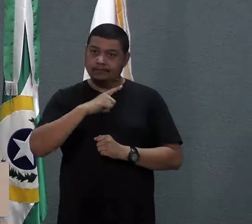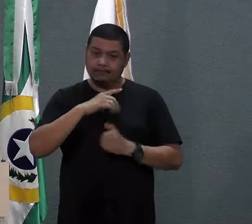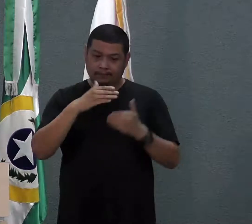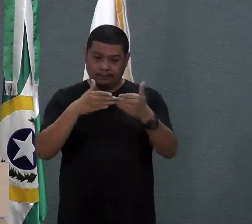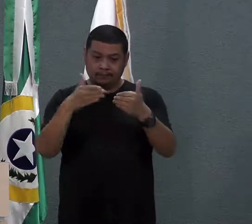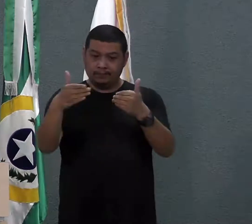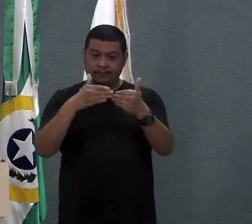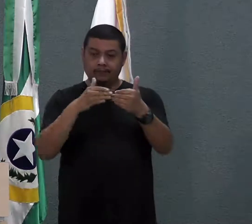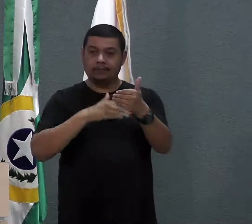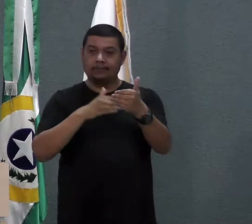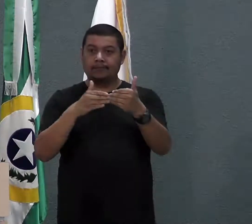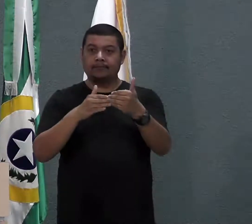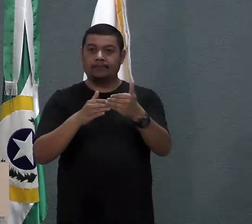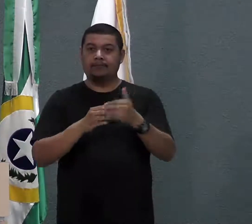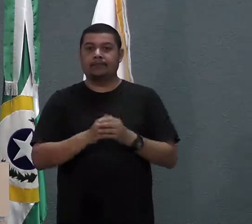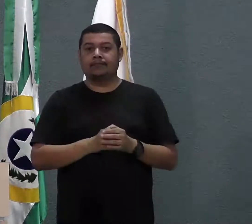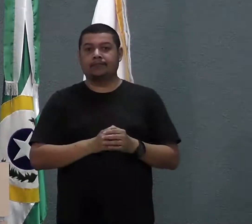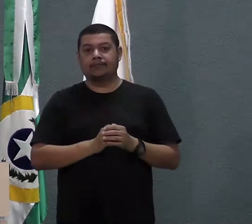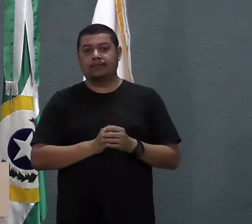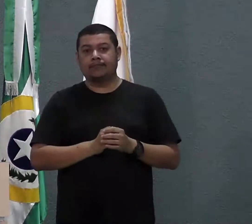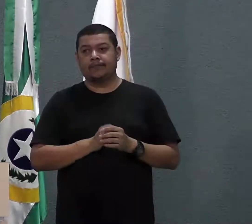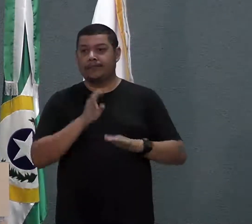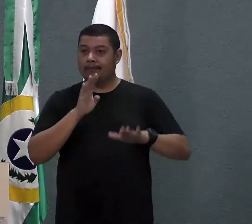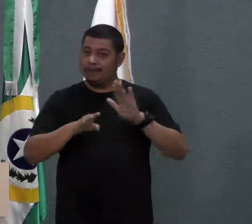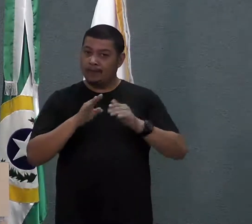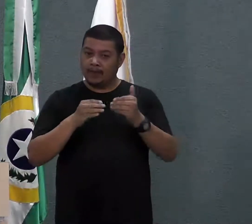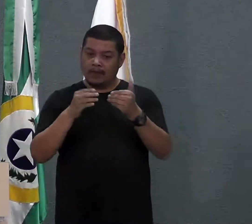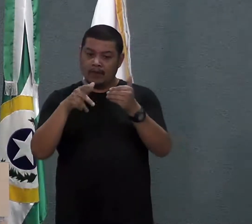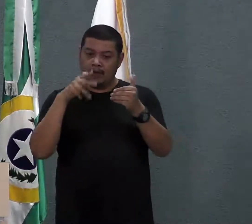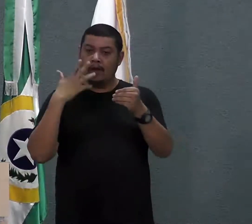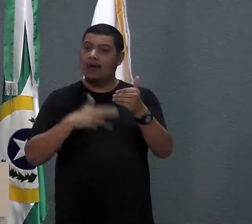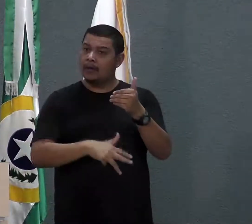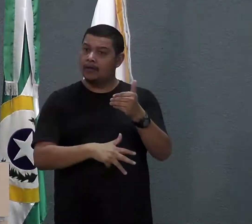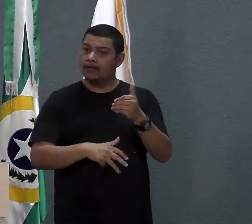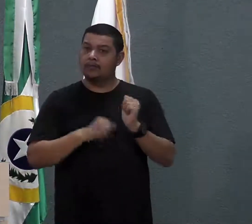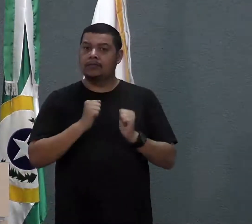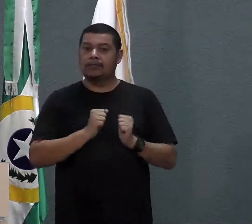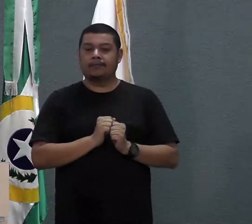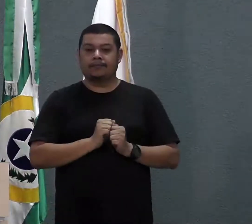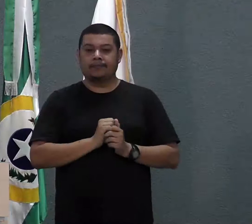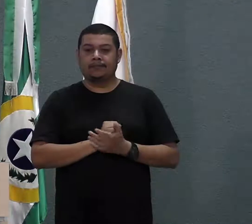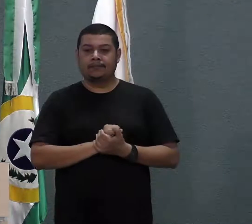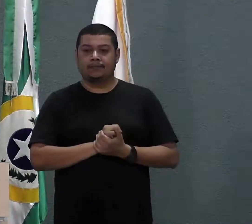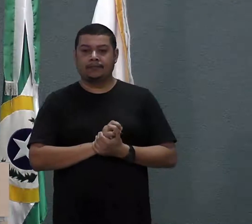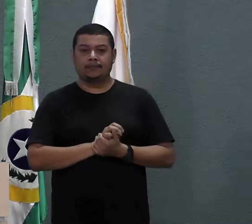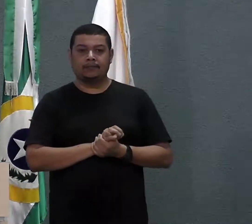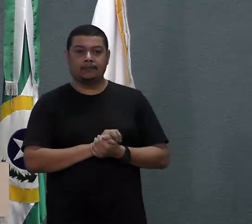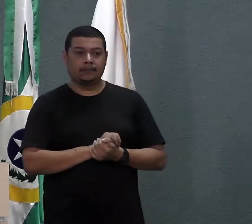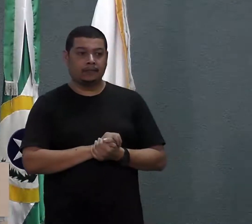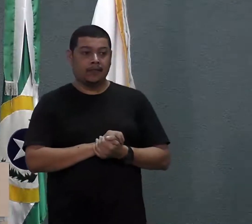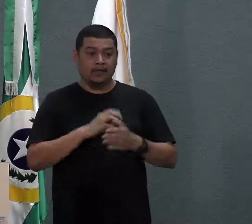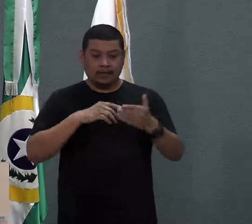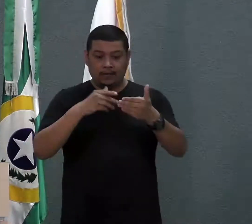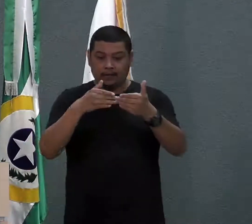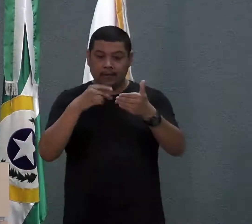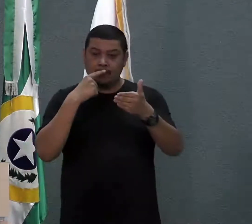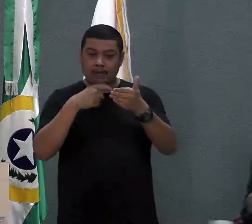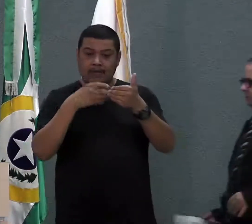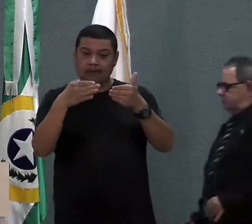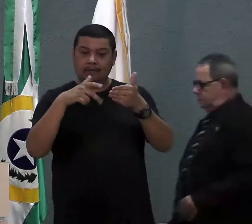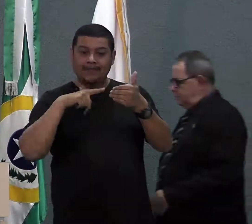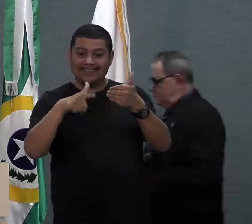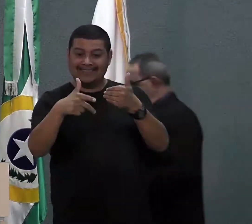divisa, de repente, um pouquinho pertencente à ministra André Aze, mas são pessoas que têm todo o seu movimento aqui em nossa